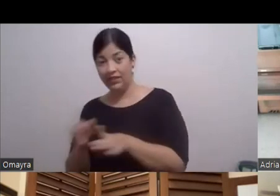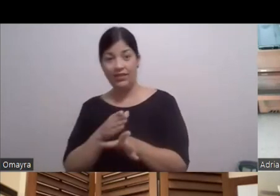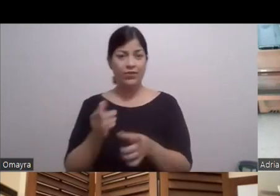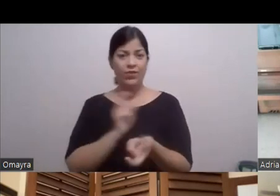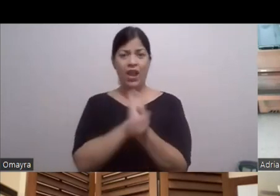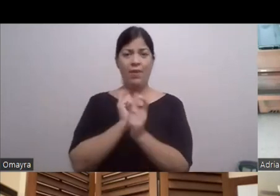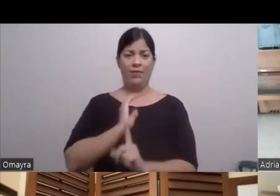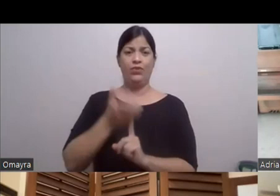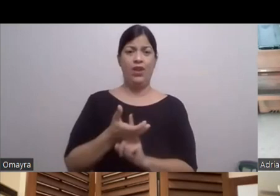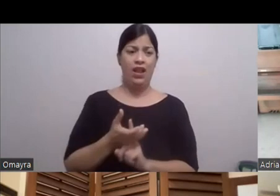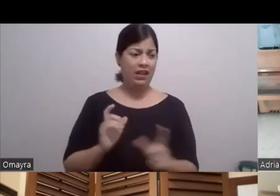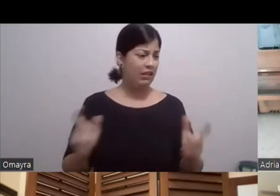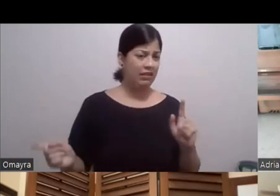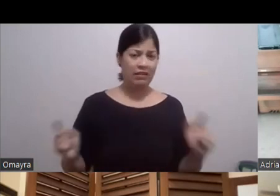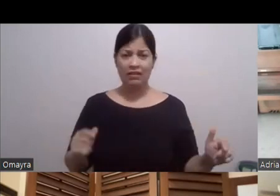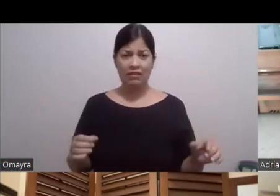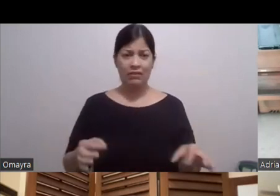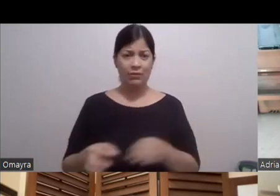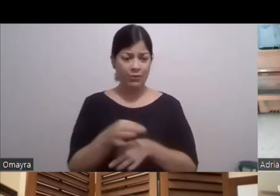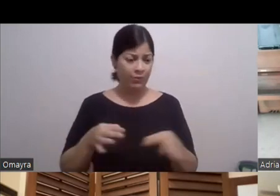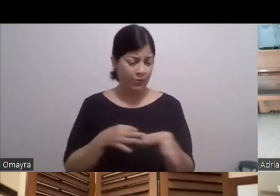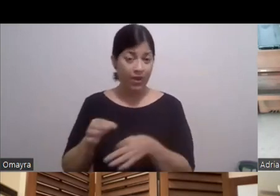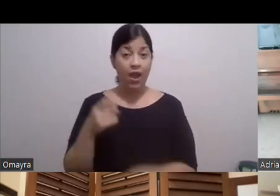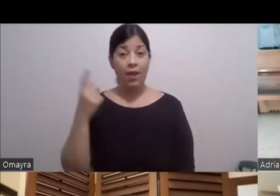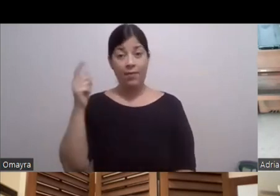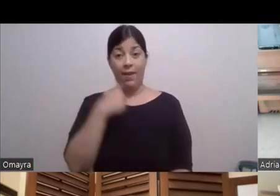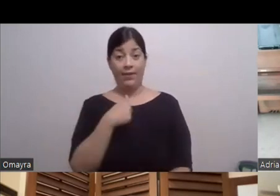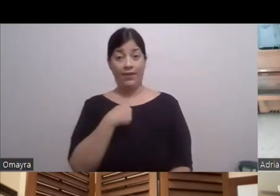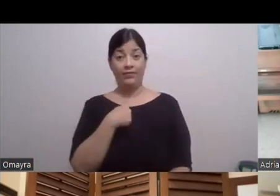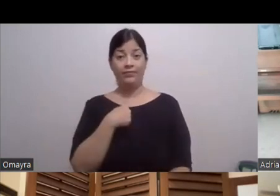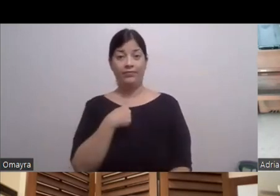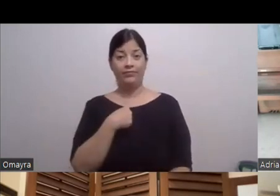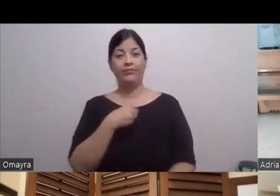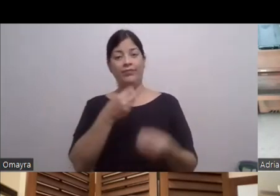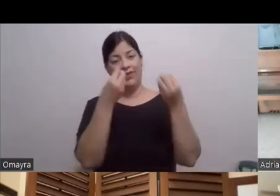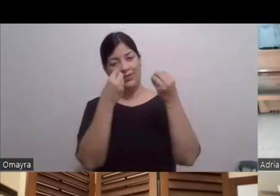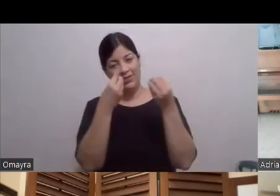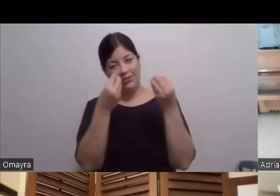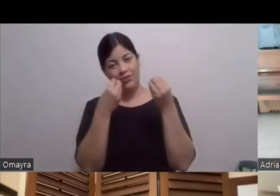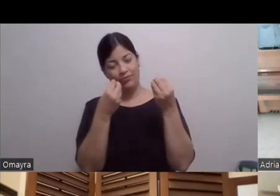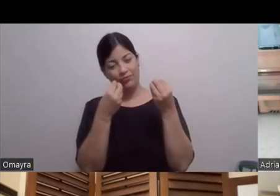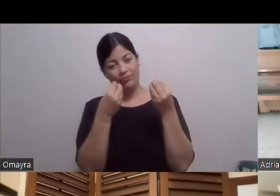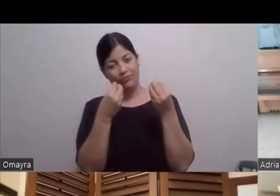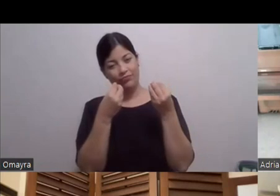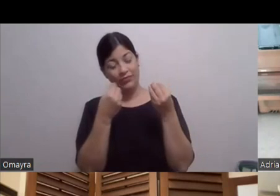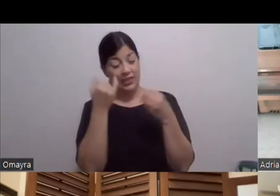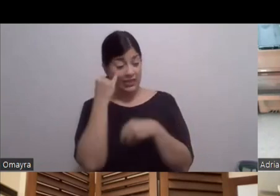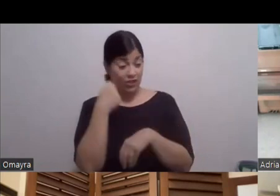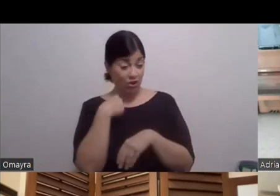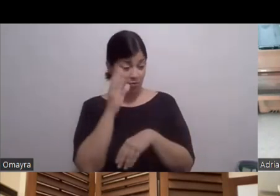eso te da Nos dio Por lo menos a mí me dio La enseñanza de Si voy a estar El fin de semana próximo Con otra obra de teatro Tengo que